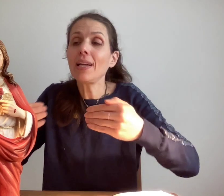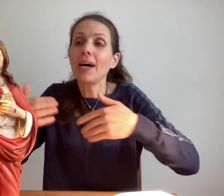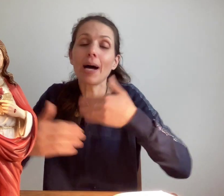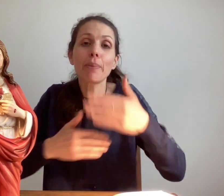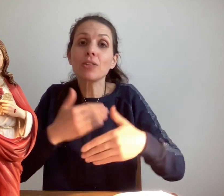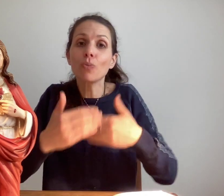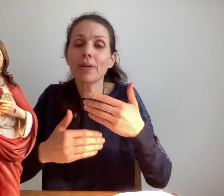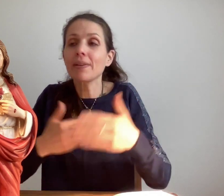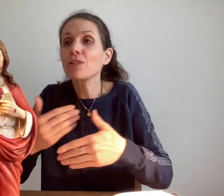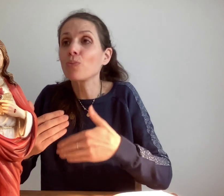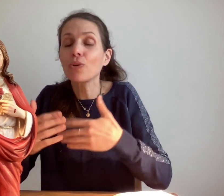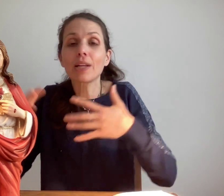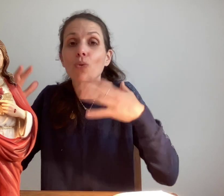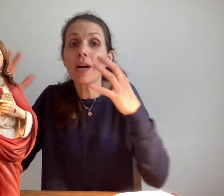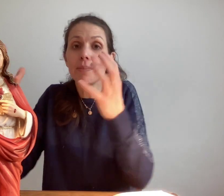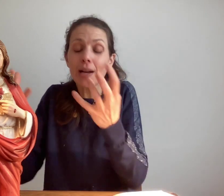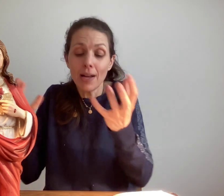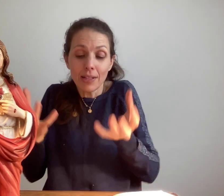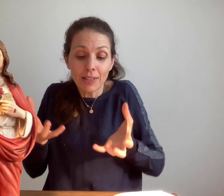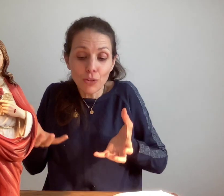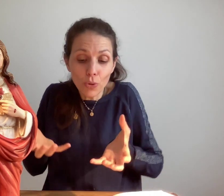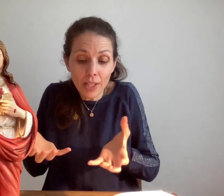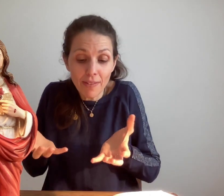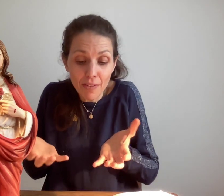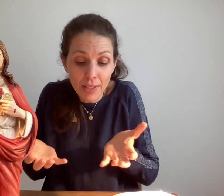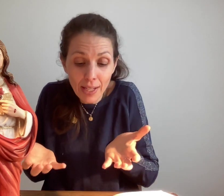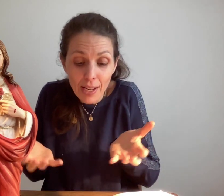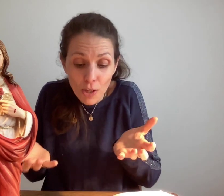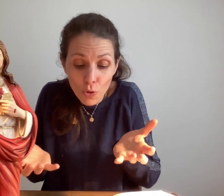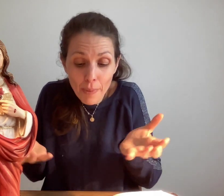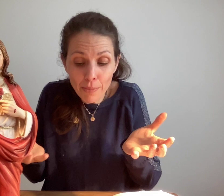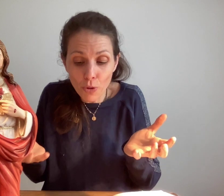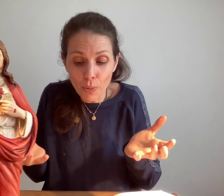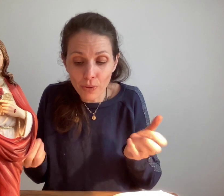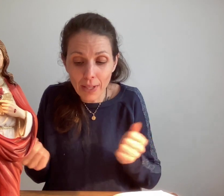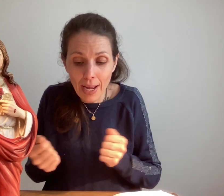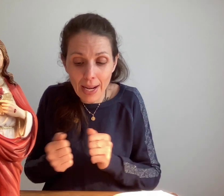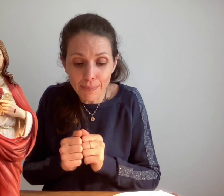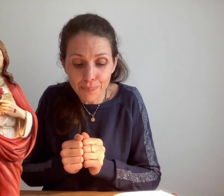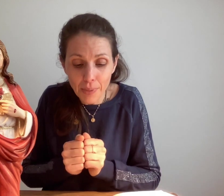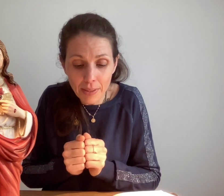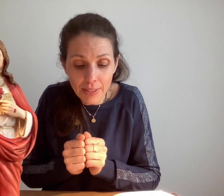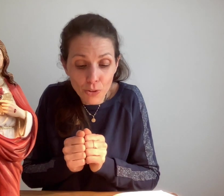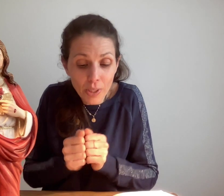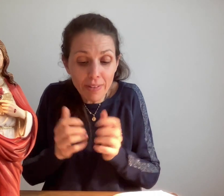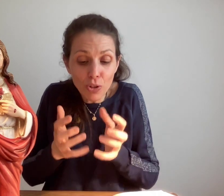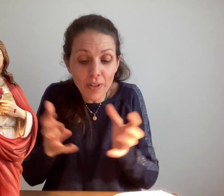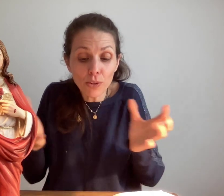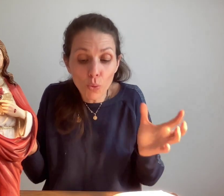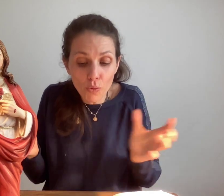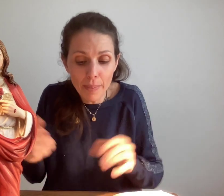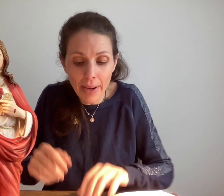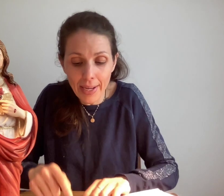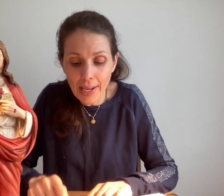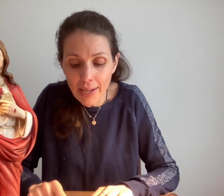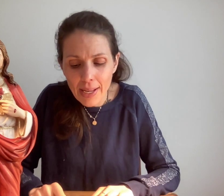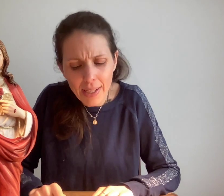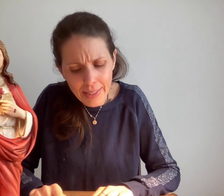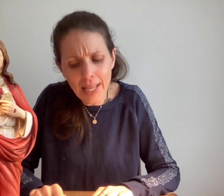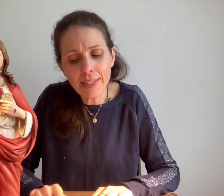après son passage au purgatoire et bien c'est Dieu qui va venir lui-même se porter à elle c'est Dieu qui va se faire trouver par elle quelle